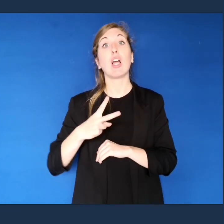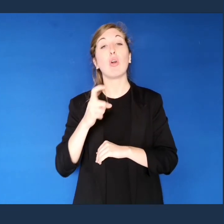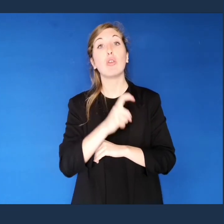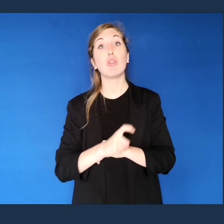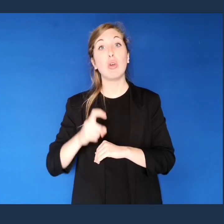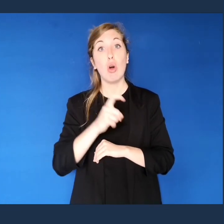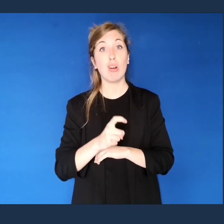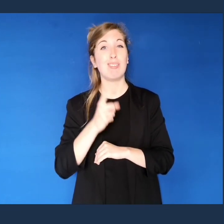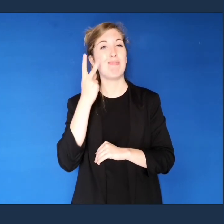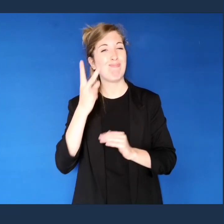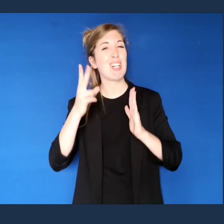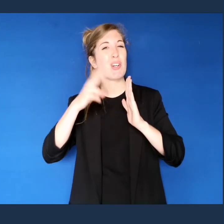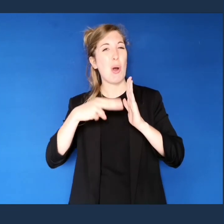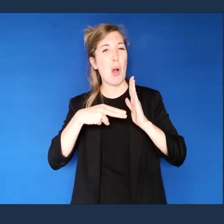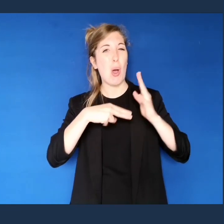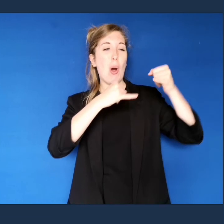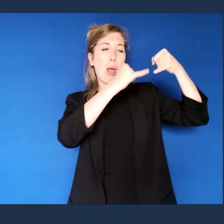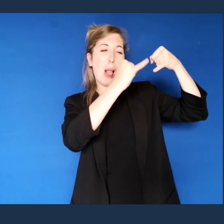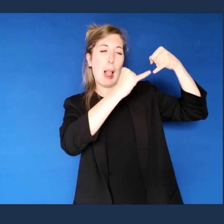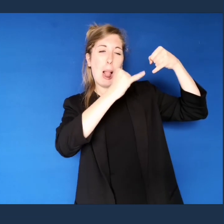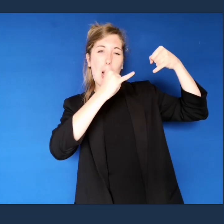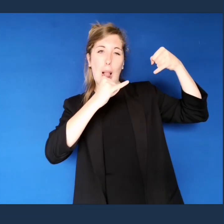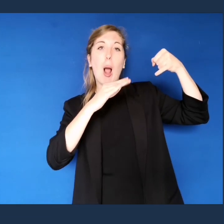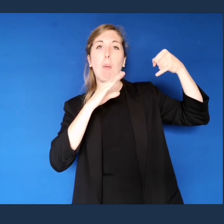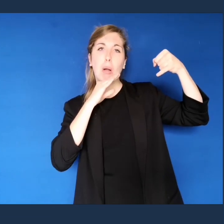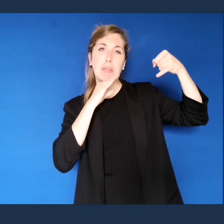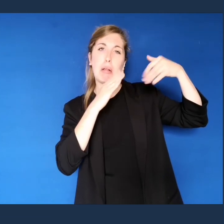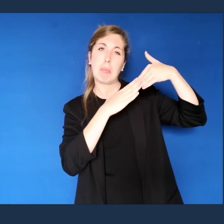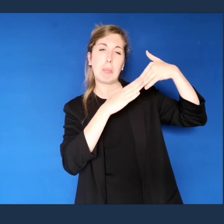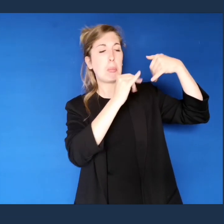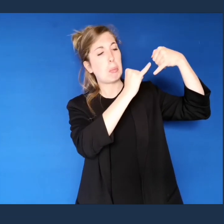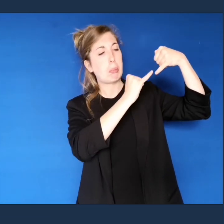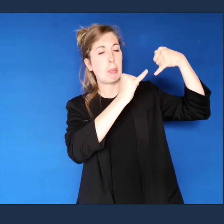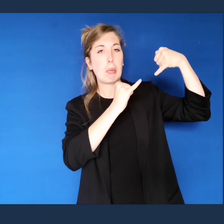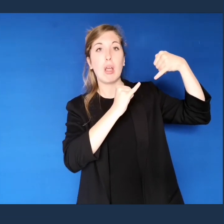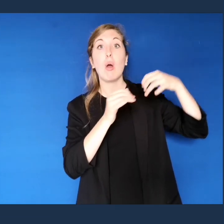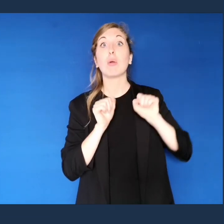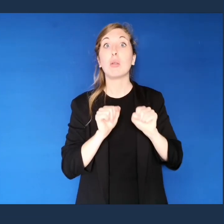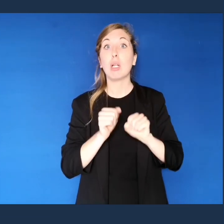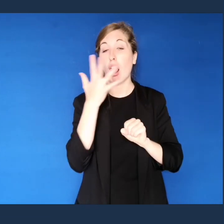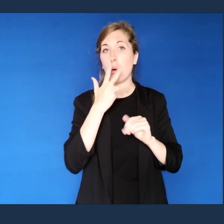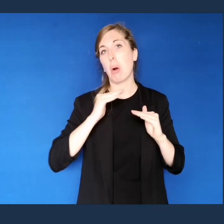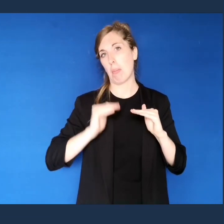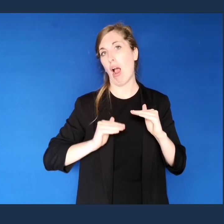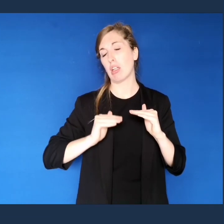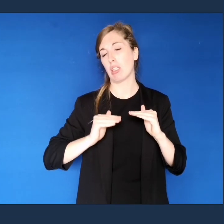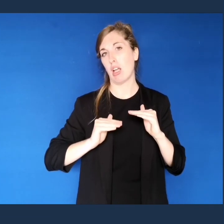colorate dei vari modelli sono ancora abbastanza sovrapposte, le probabilità di errore sono ancora basse.